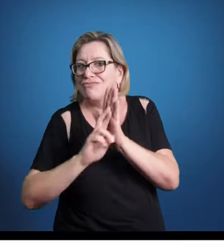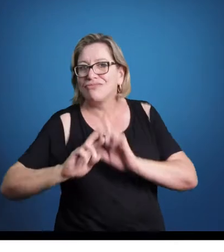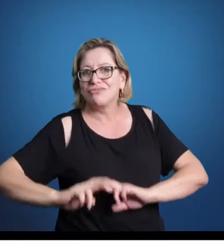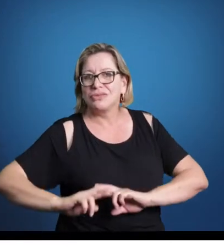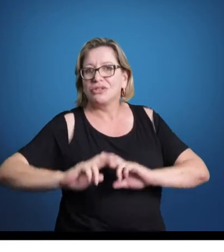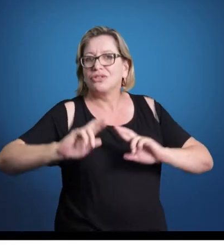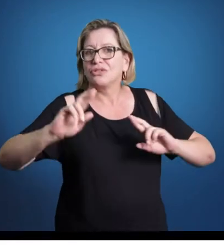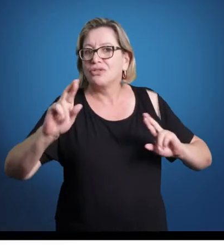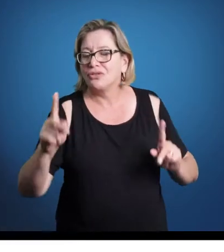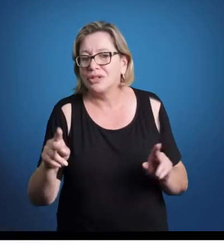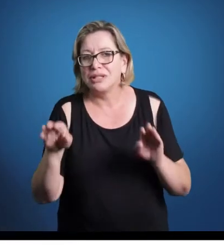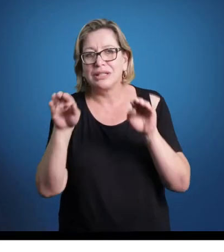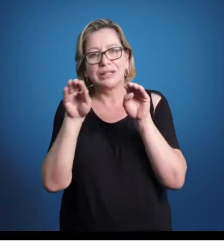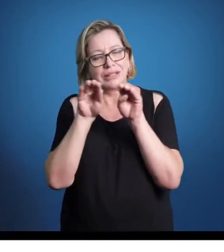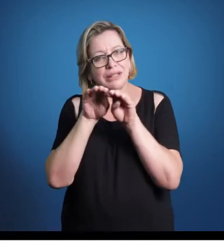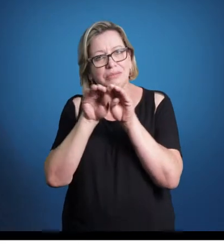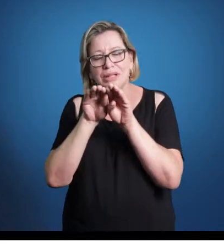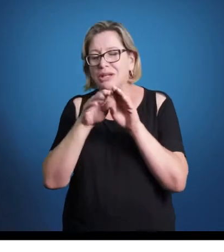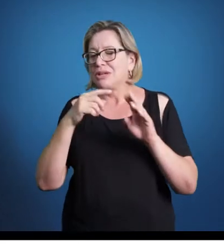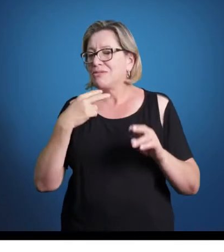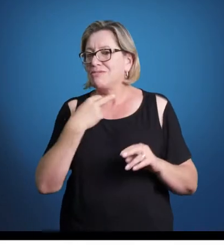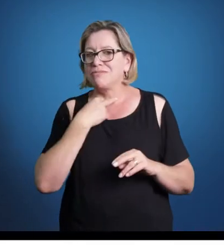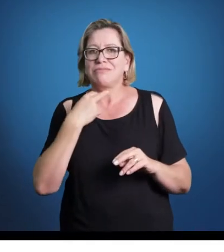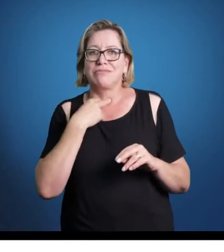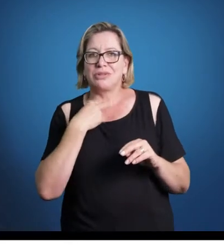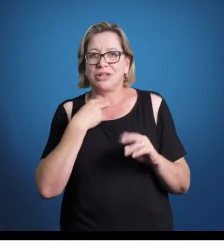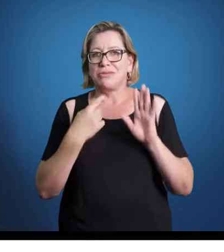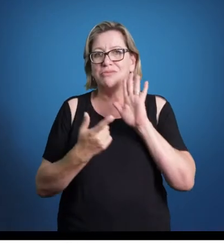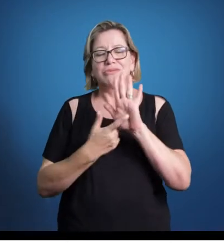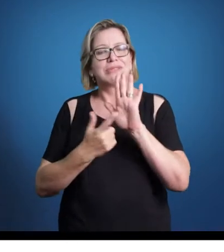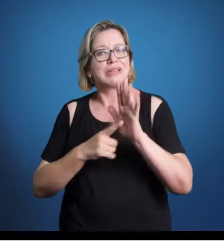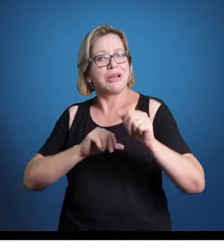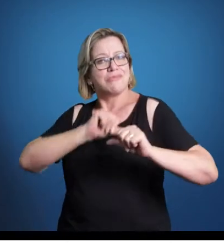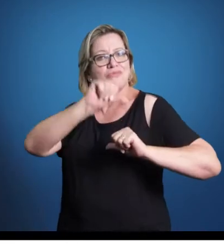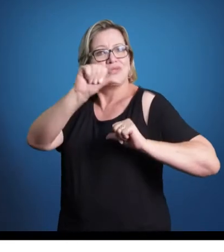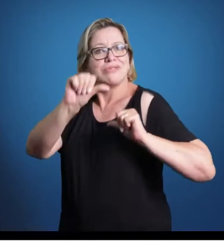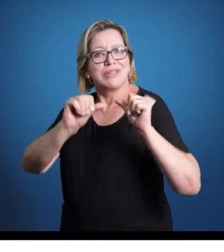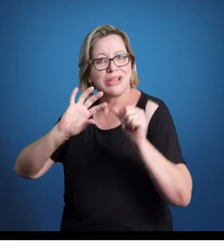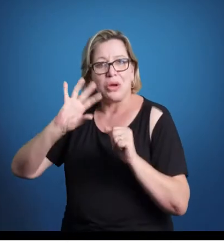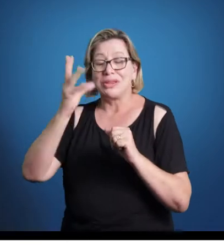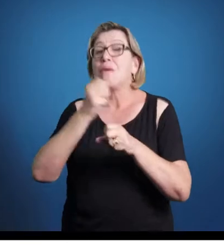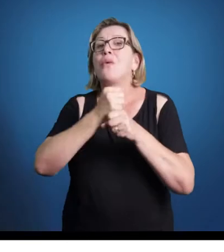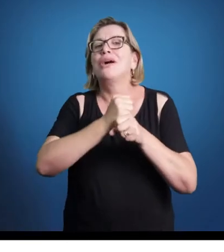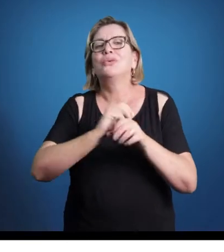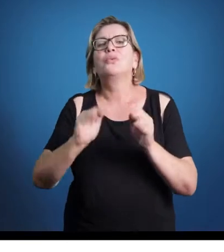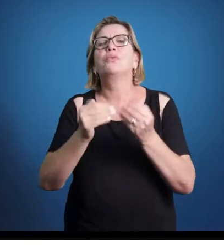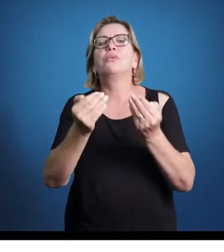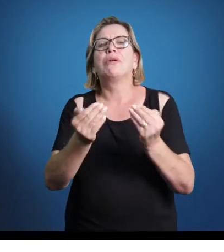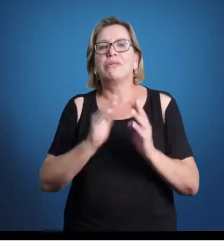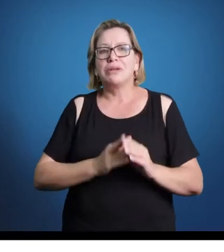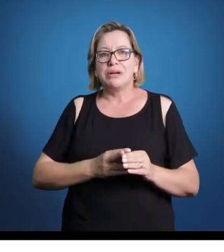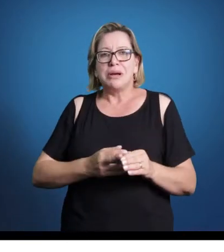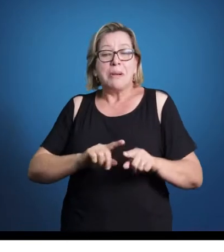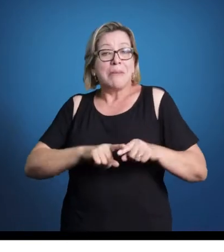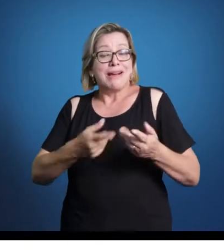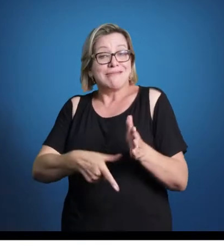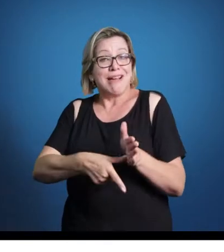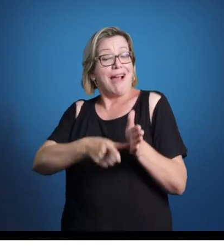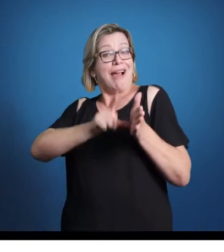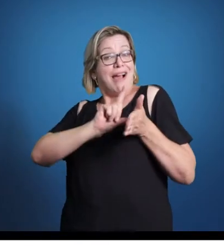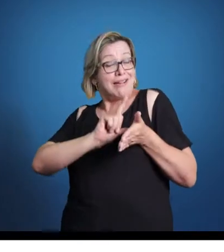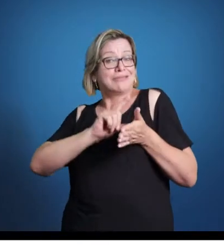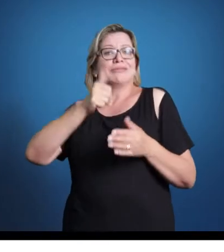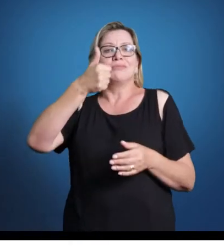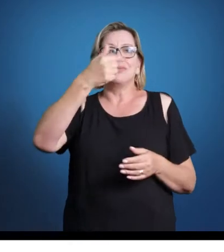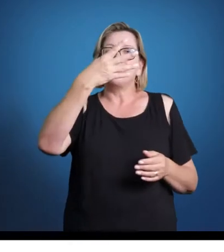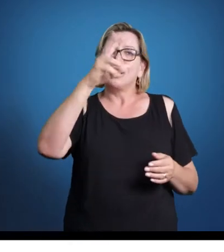Também não é correto dizer que a mudança de estilo aconteceu nesse ano. Há coisas que já antes de 1450 já